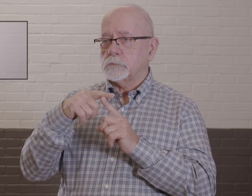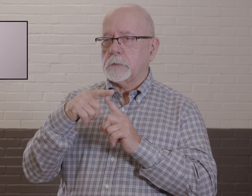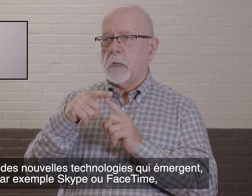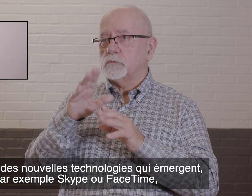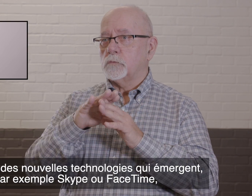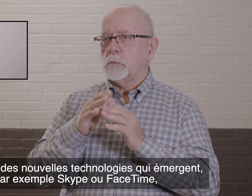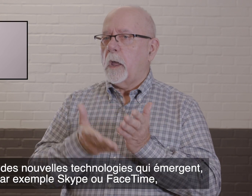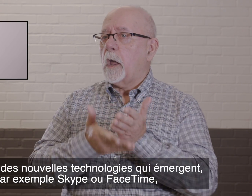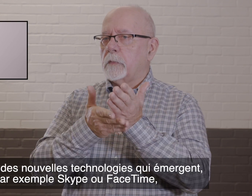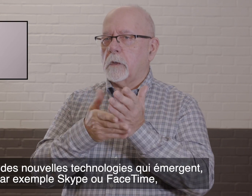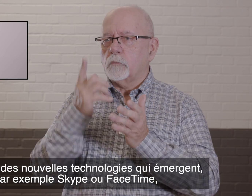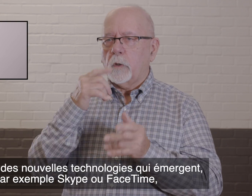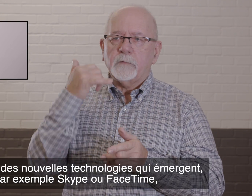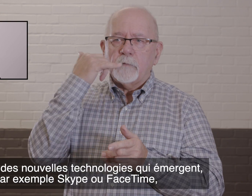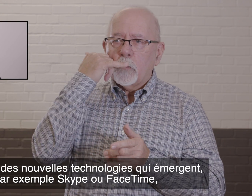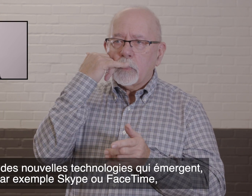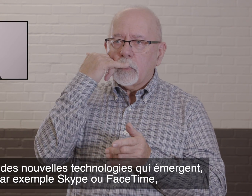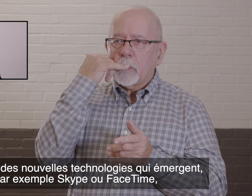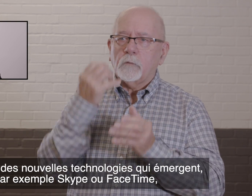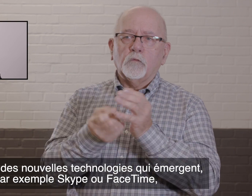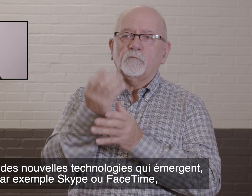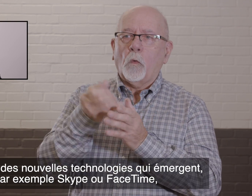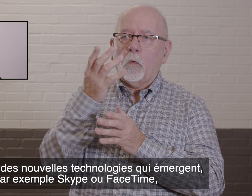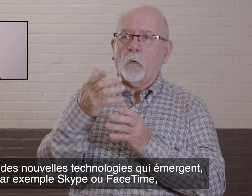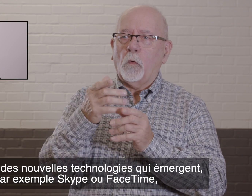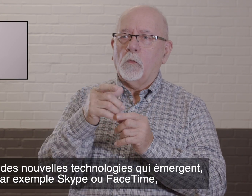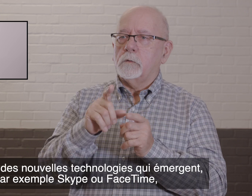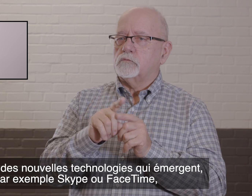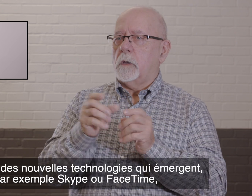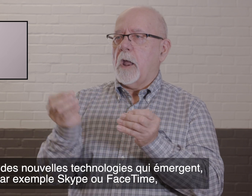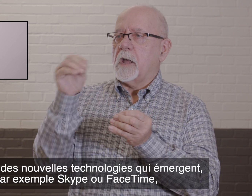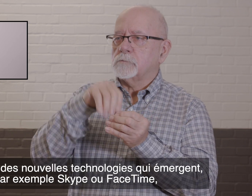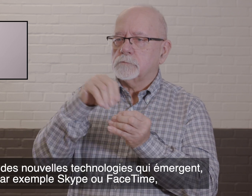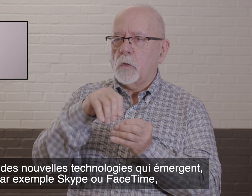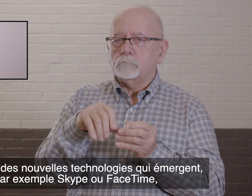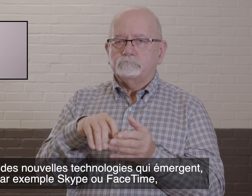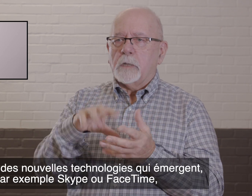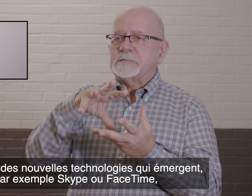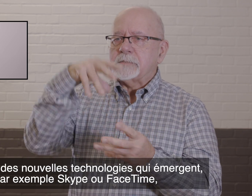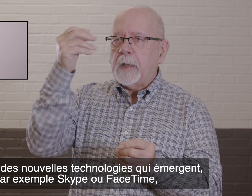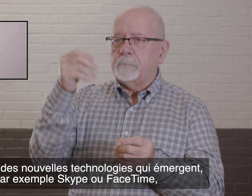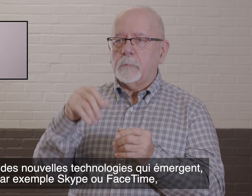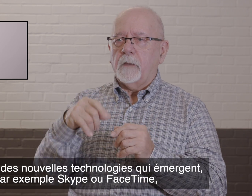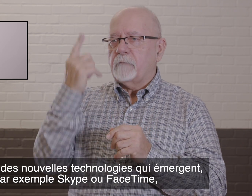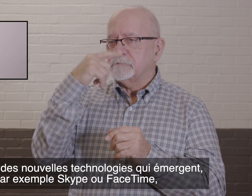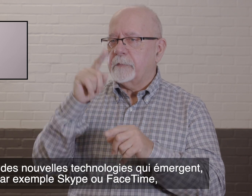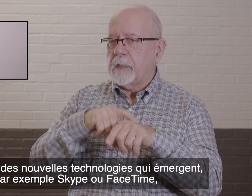Alors, vous savez, au niveau des technologies, les nouvelles technologies qui émergent, par exemple, Skype,